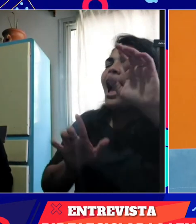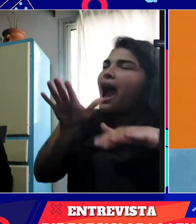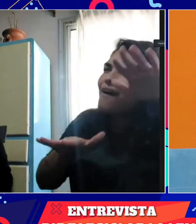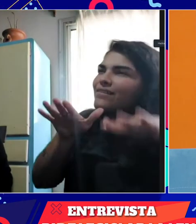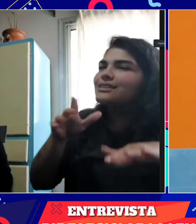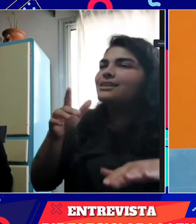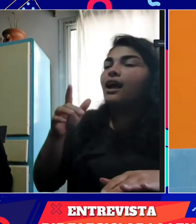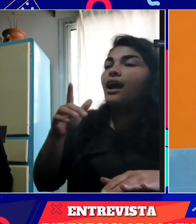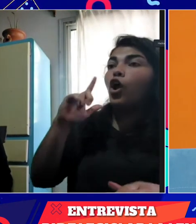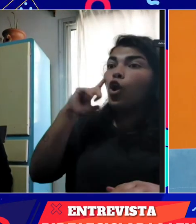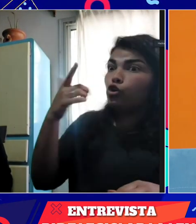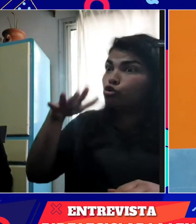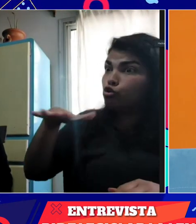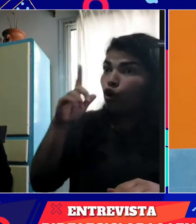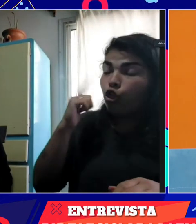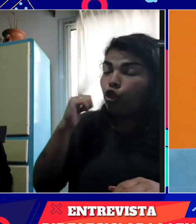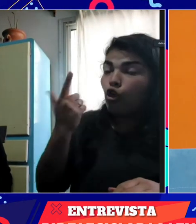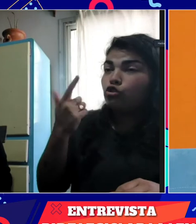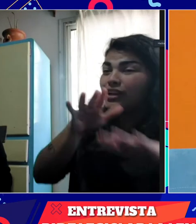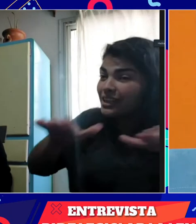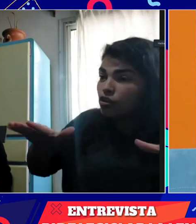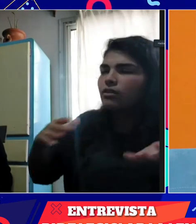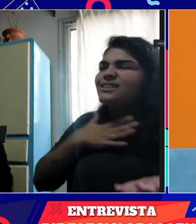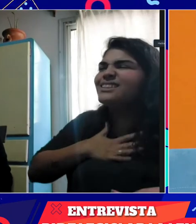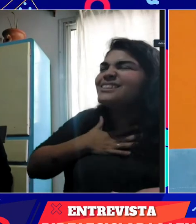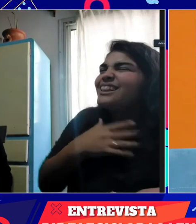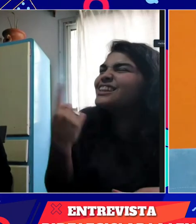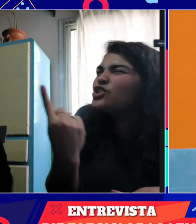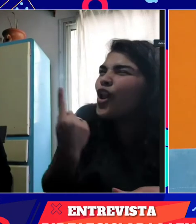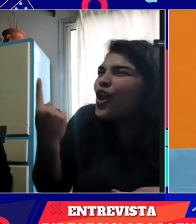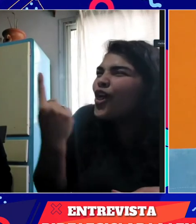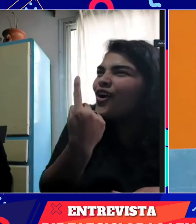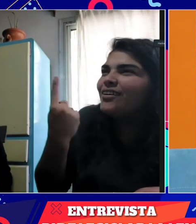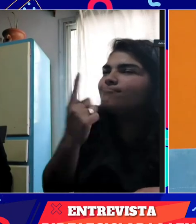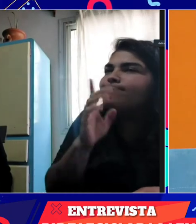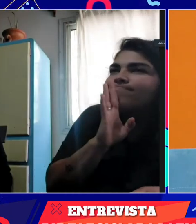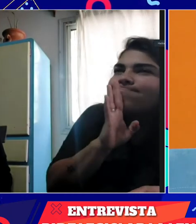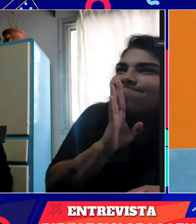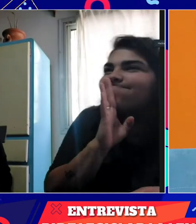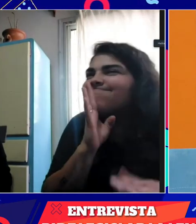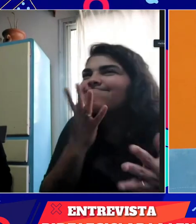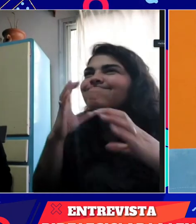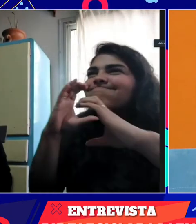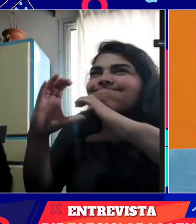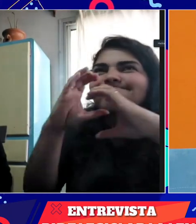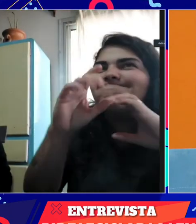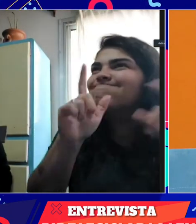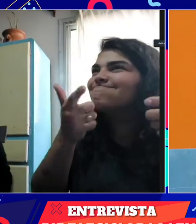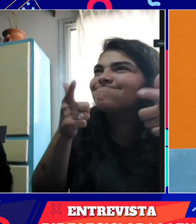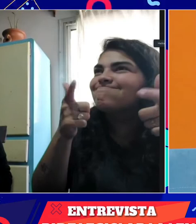dejar eso. A veces, cuando hay chicos sordos, ellos se sienten solos, en silencio,